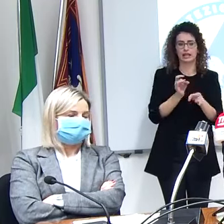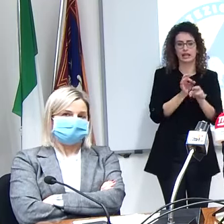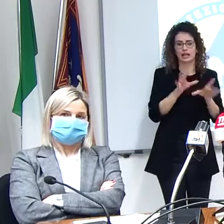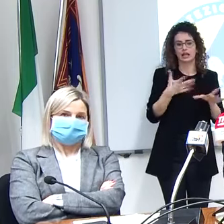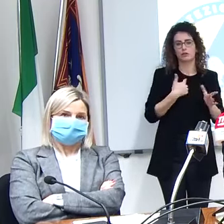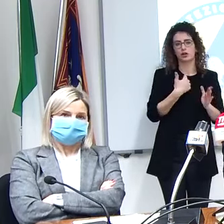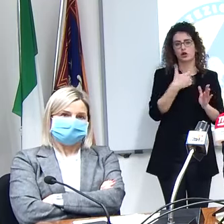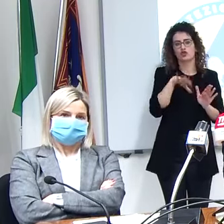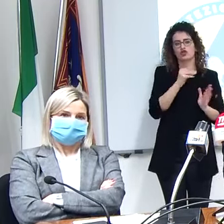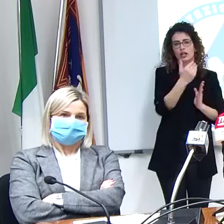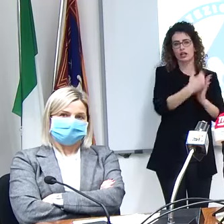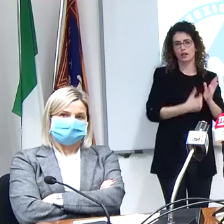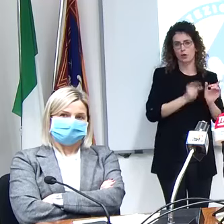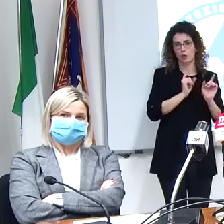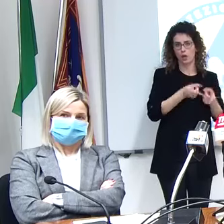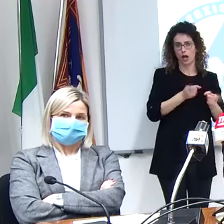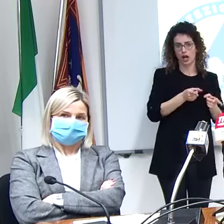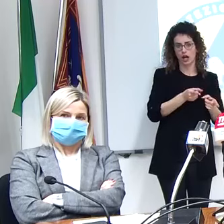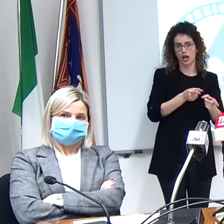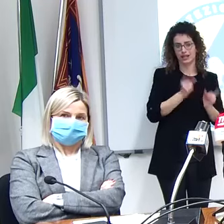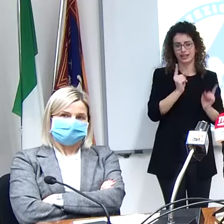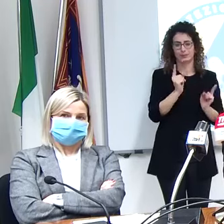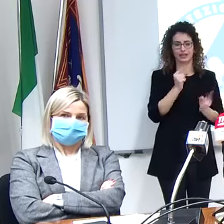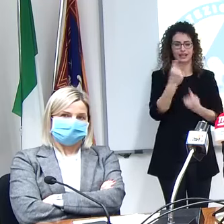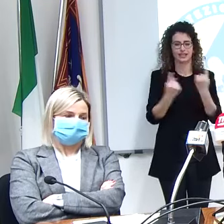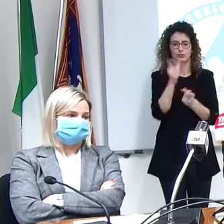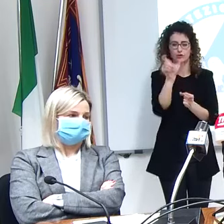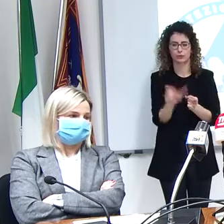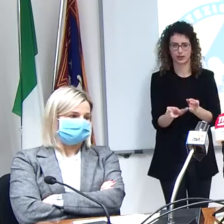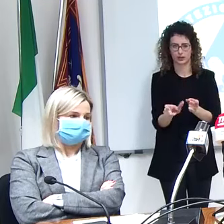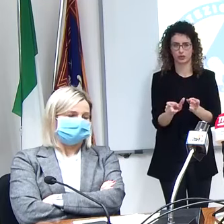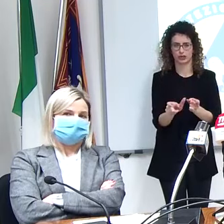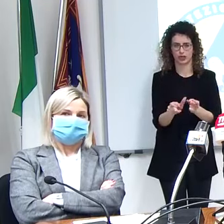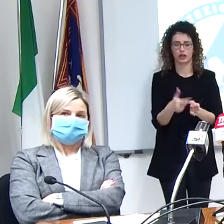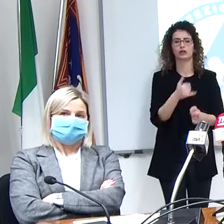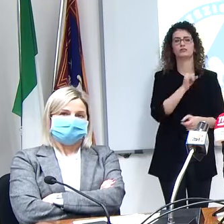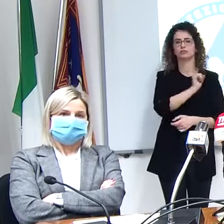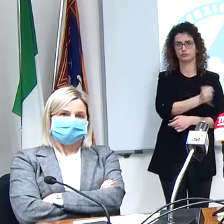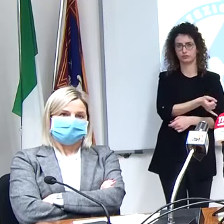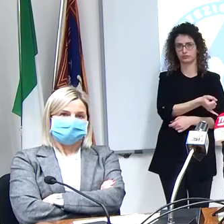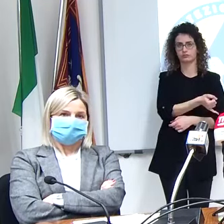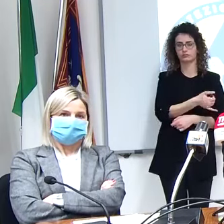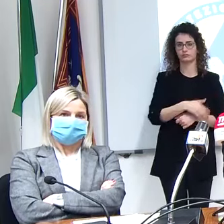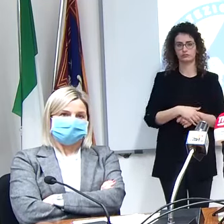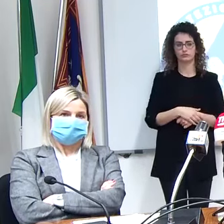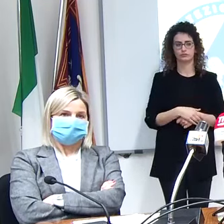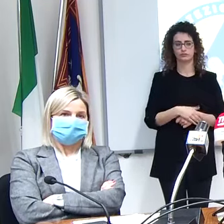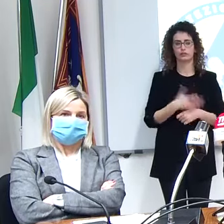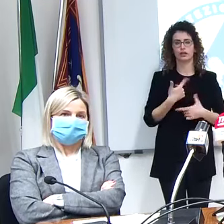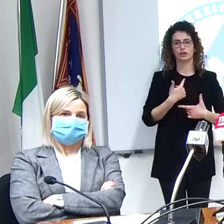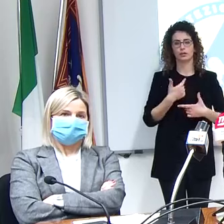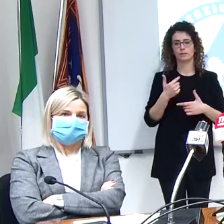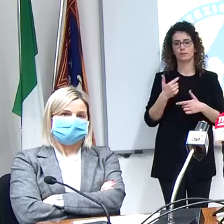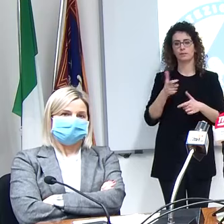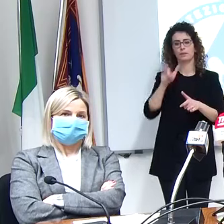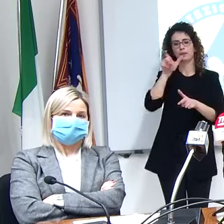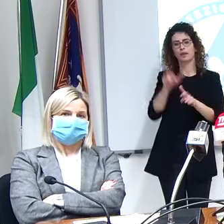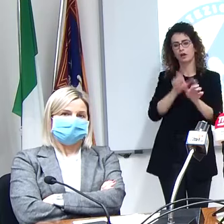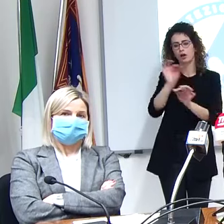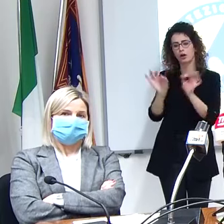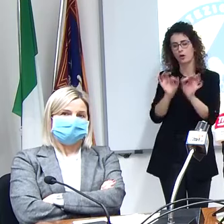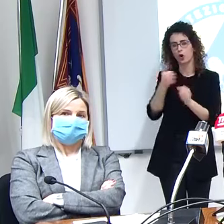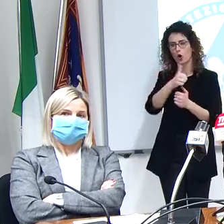protocollo specifico per ogni caso sì il trattamento individuale